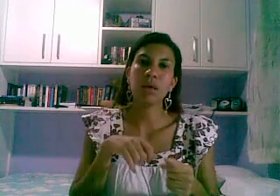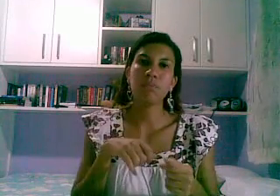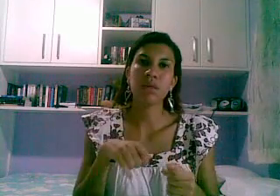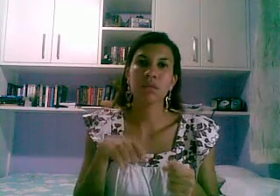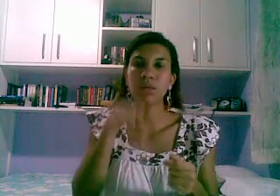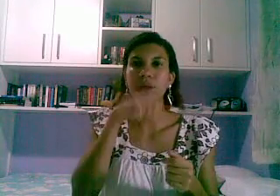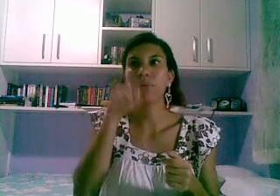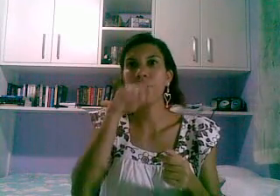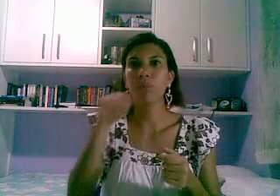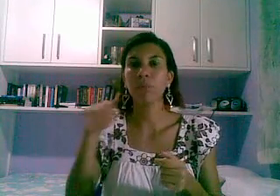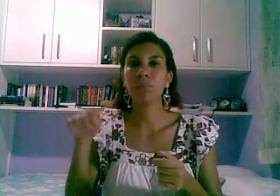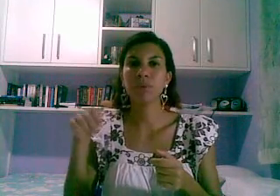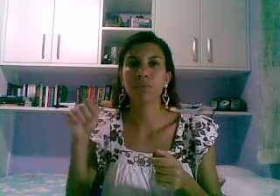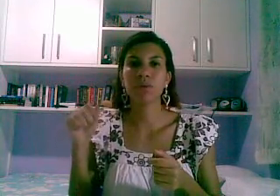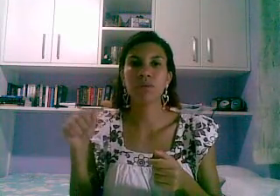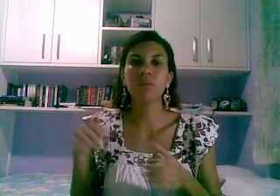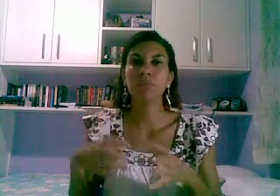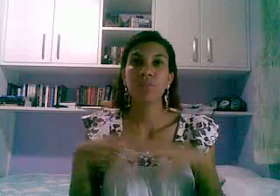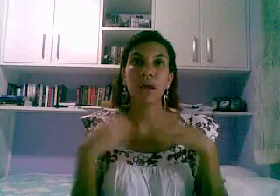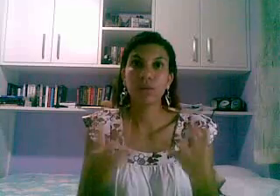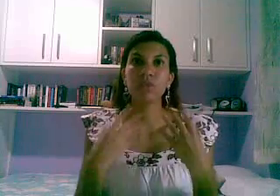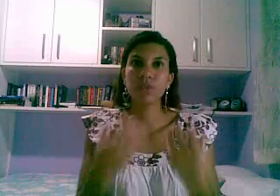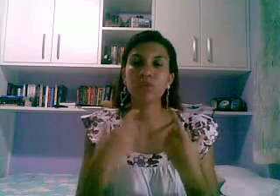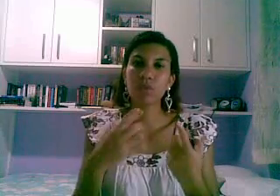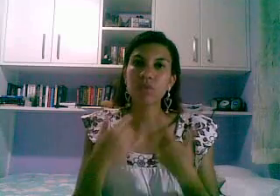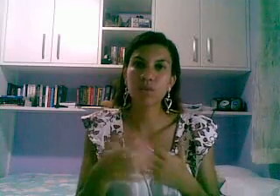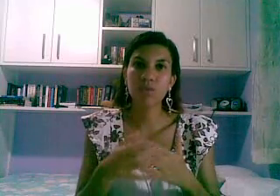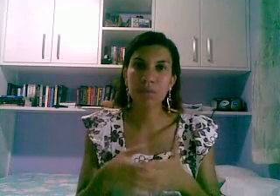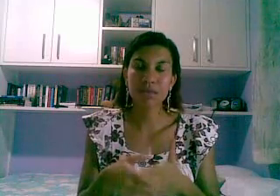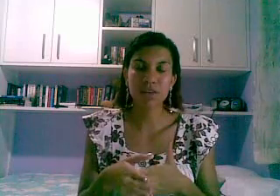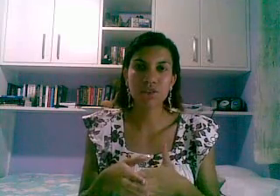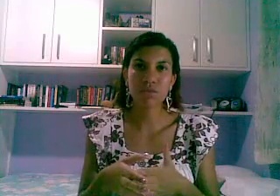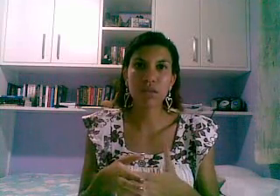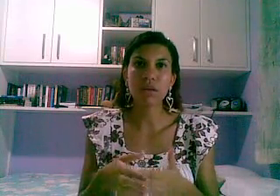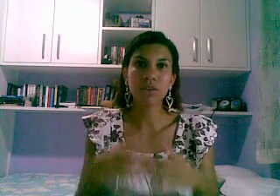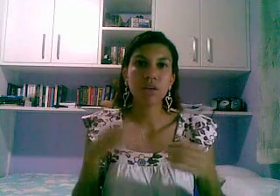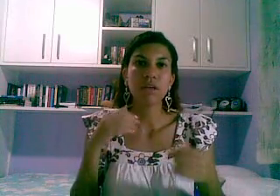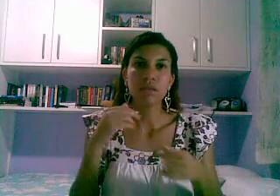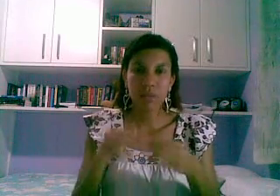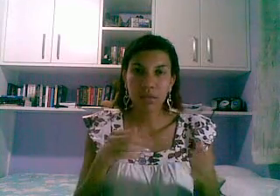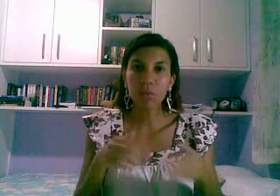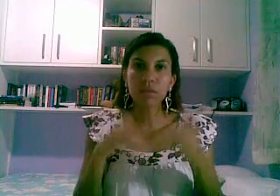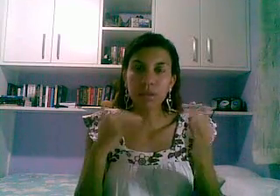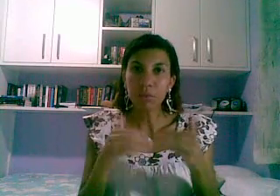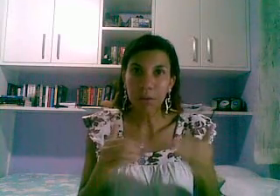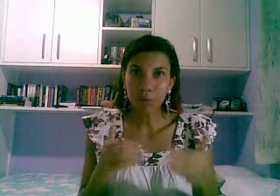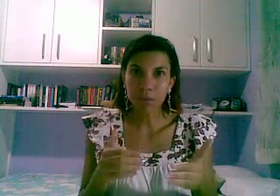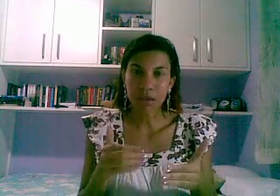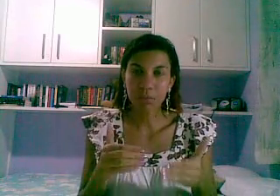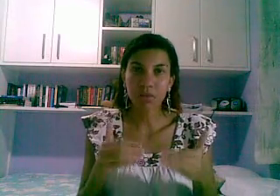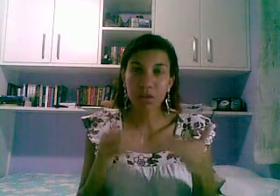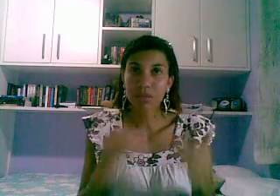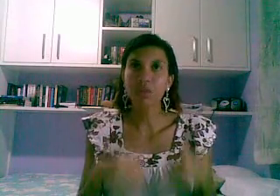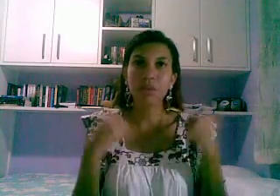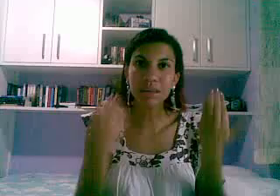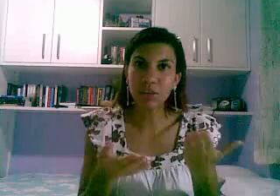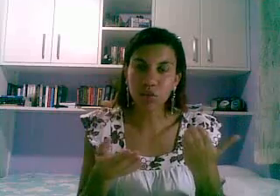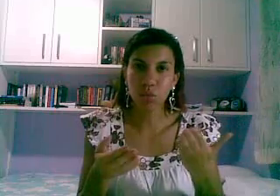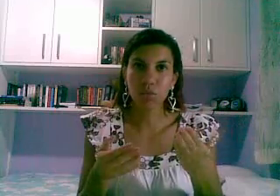menção, né, o arroba mão participação aí eu, às vezes, não consigo ver a mensagem de vocês se eu demorar muito pra responder vocês mandem de